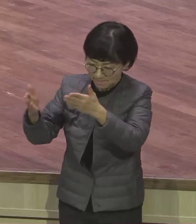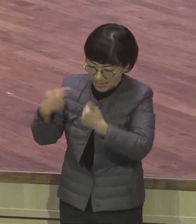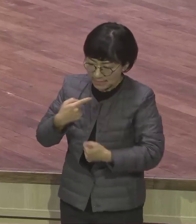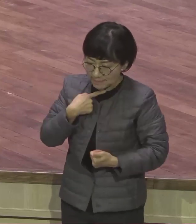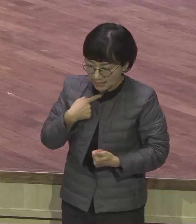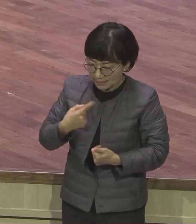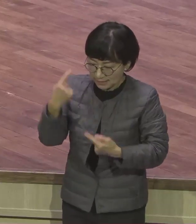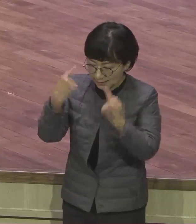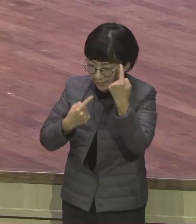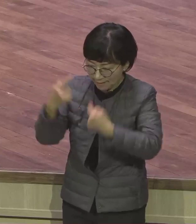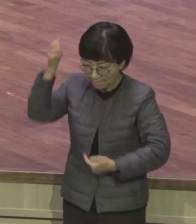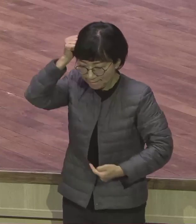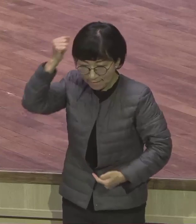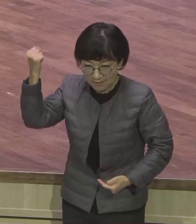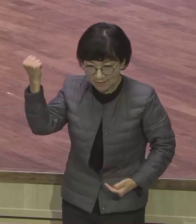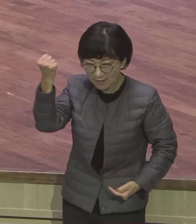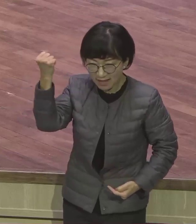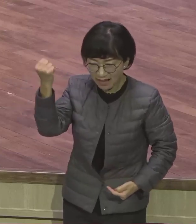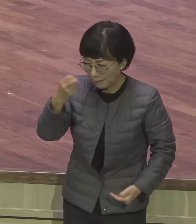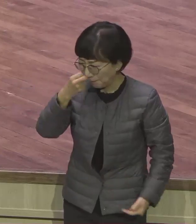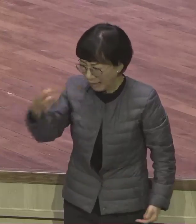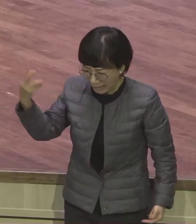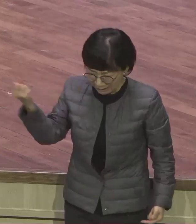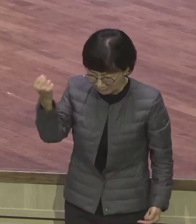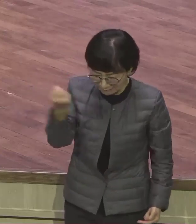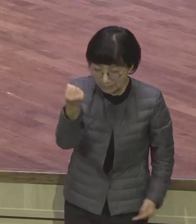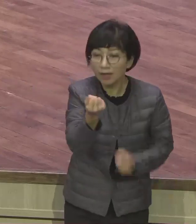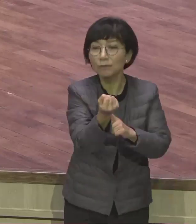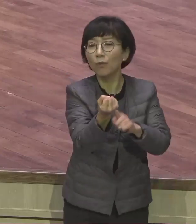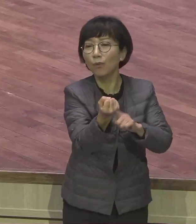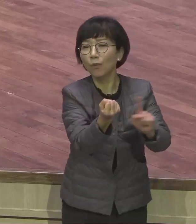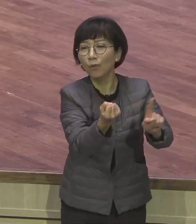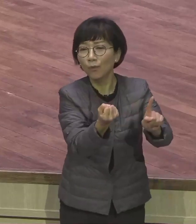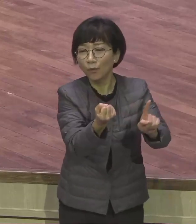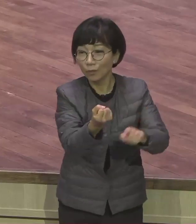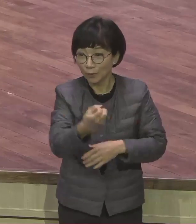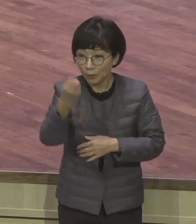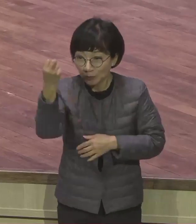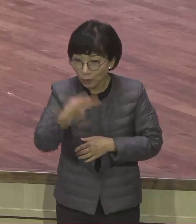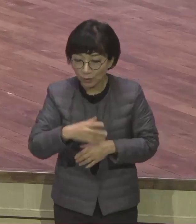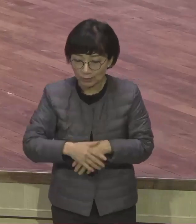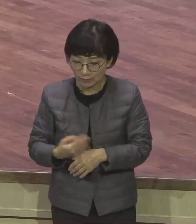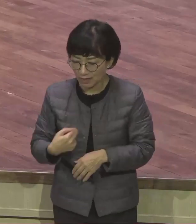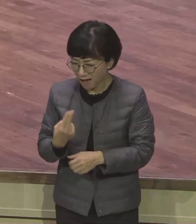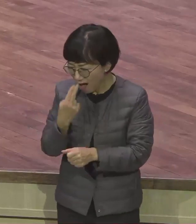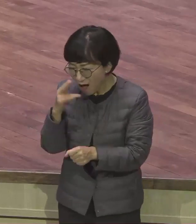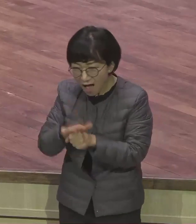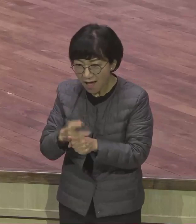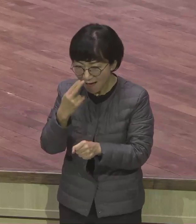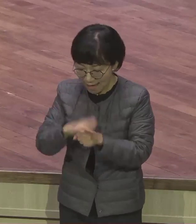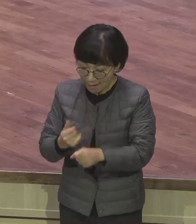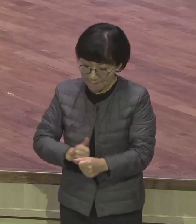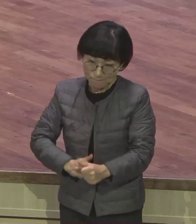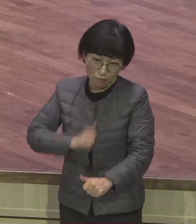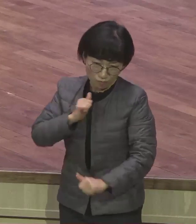아픔 그거 24시 하고 있습니다 또 내 안에 억울한 분노 분노 분노 24시 한다